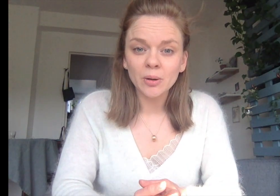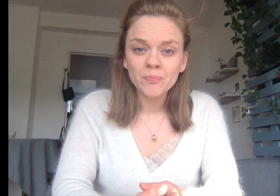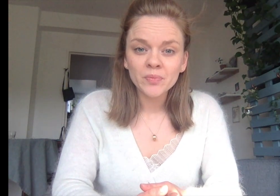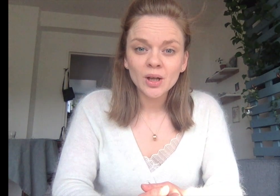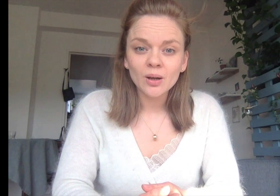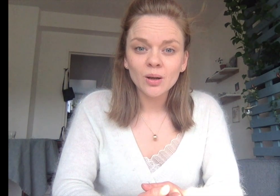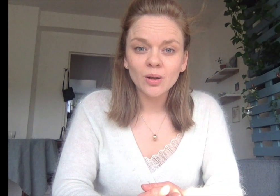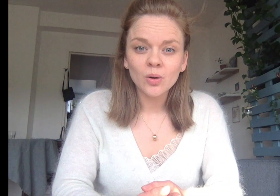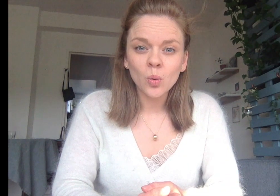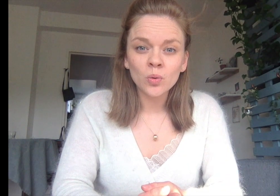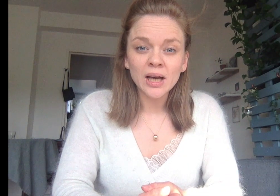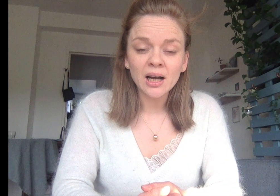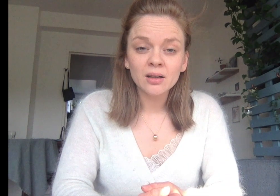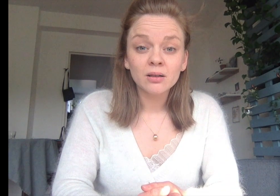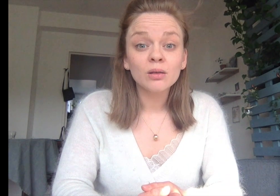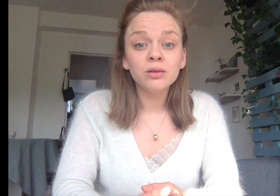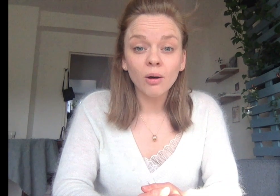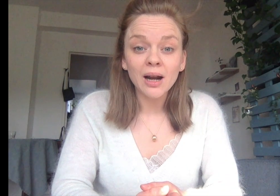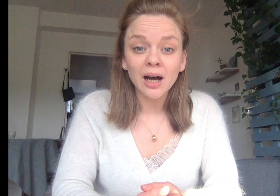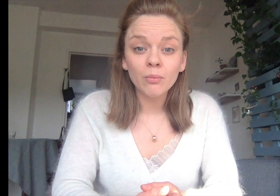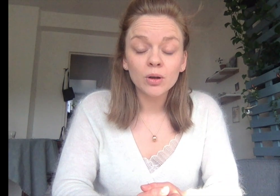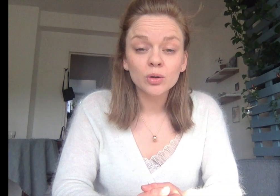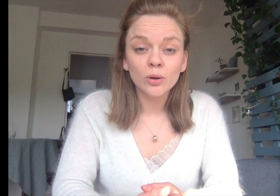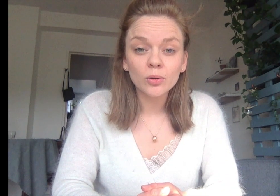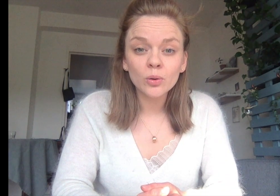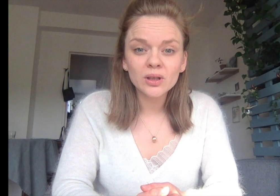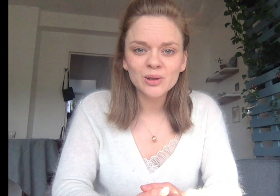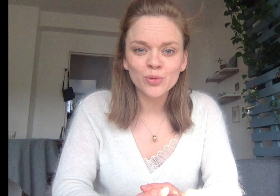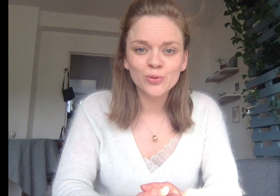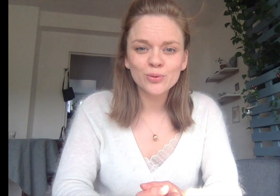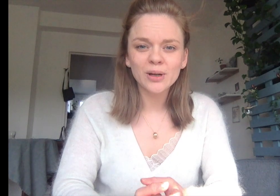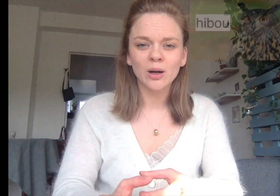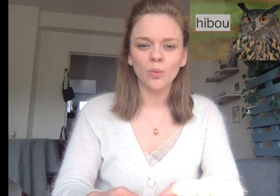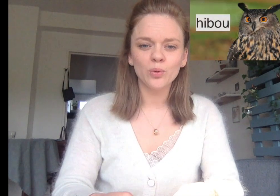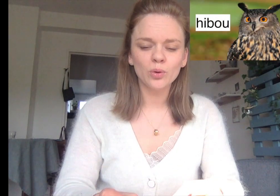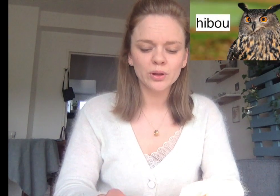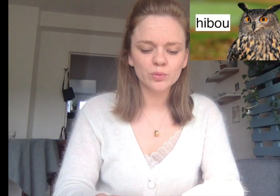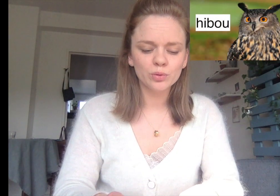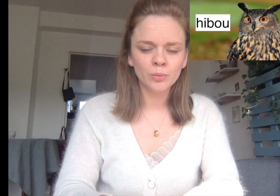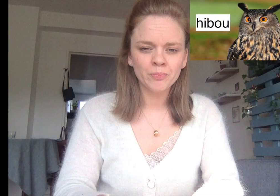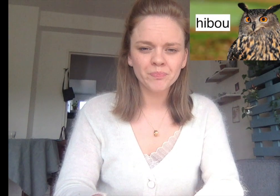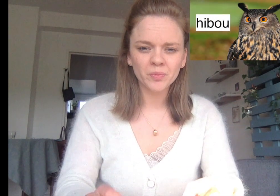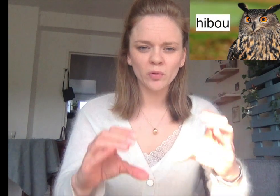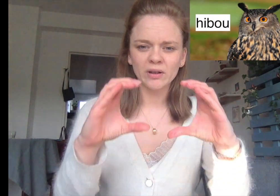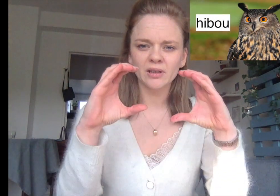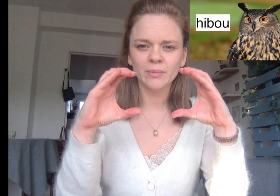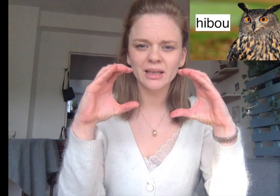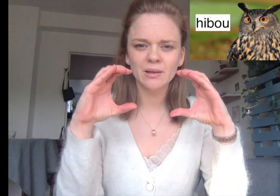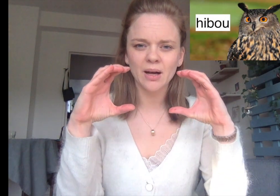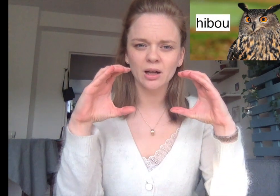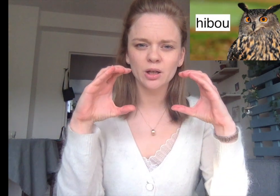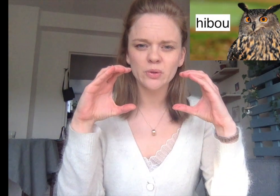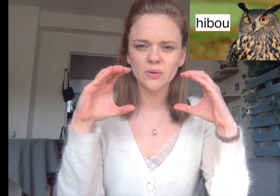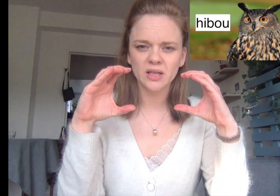Ensuite, on a dans l'arbre notre hibou. Alors pour le hibou, on va venir mettre les mains comme ceci.